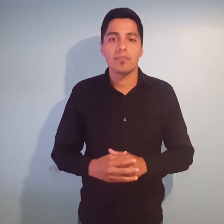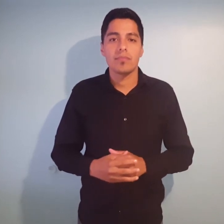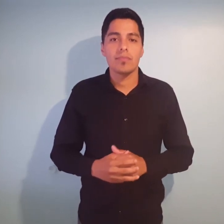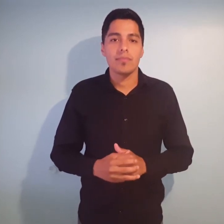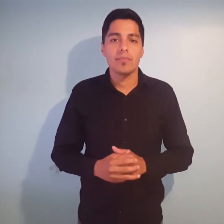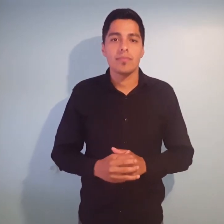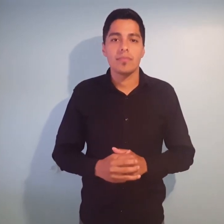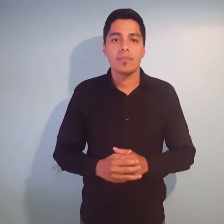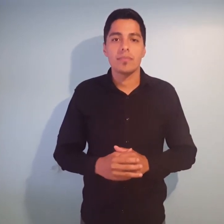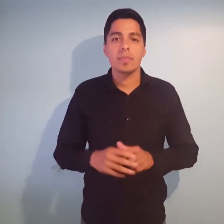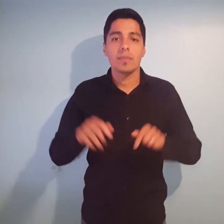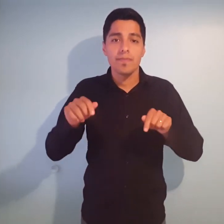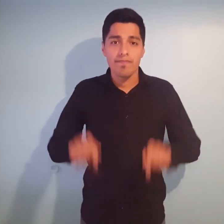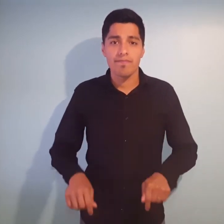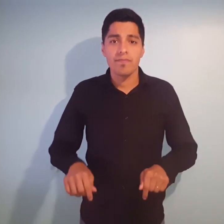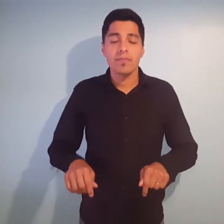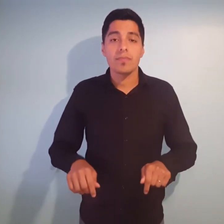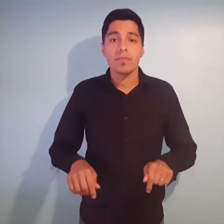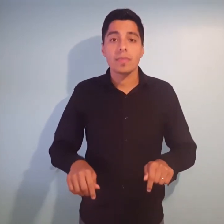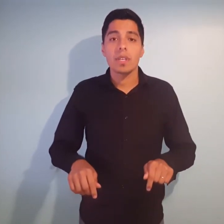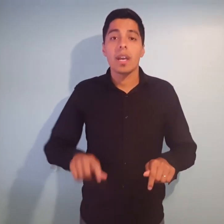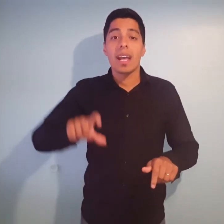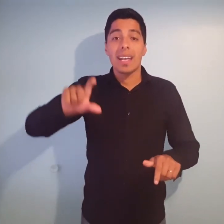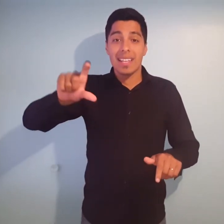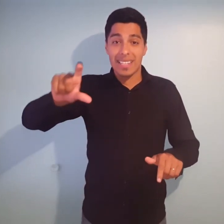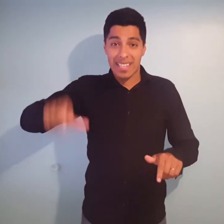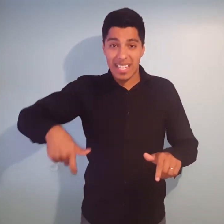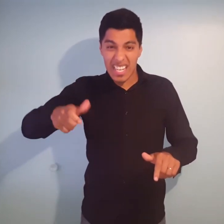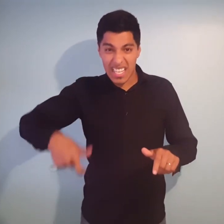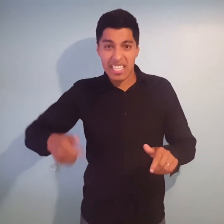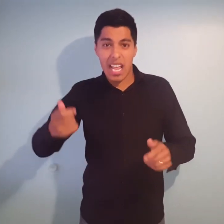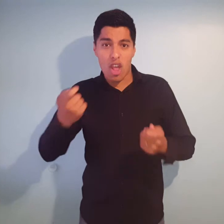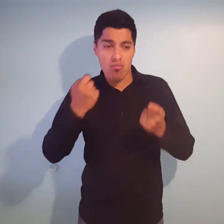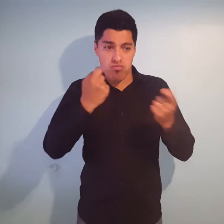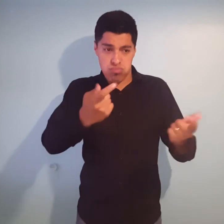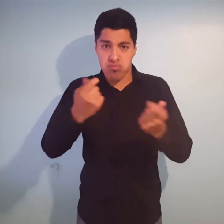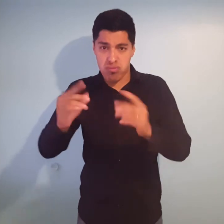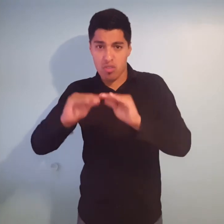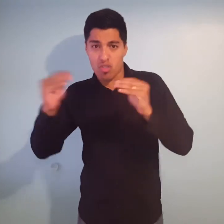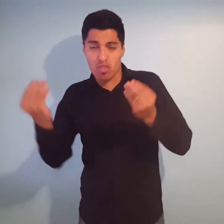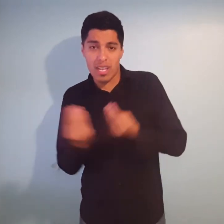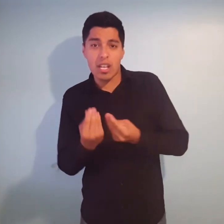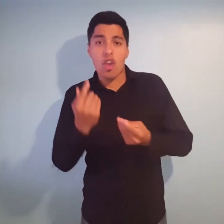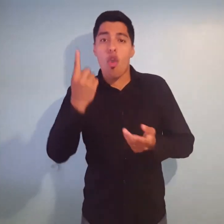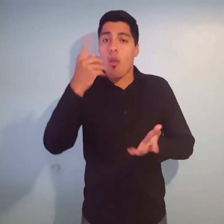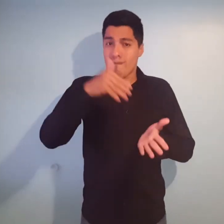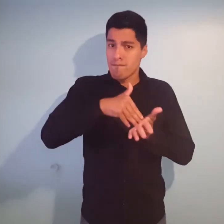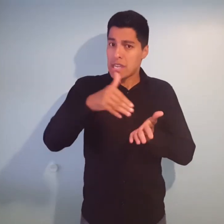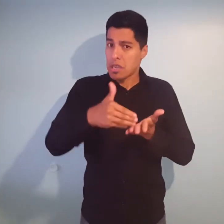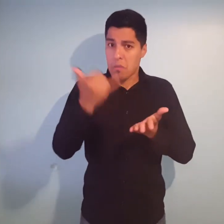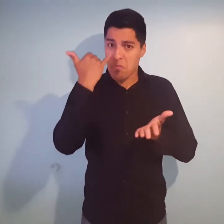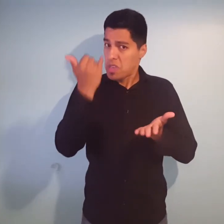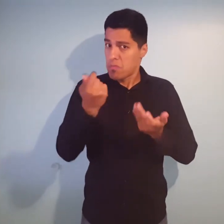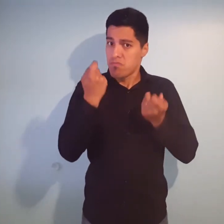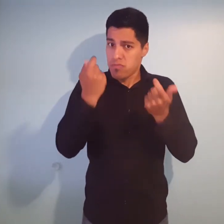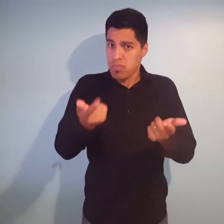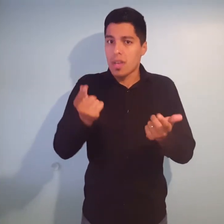Hasta el momento, las tarjetas acreditadas llegaron a 1.100.000 plásticos. En los próximos días se acreditarán en los